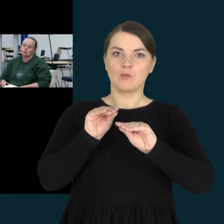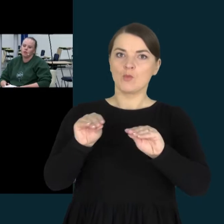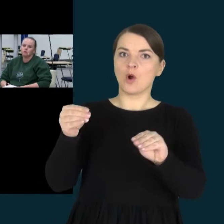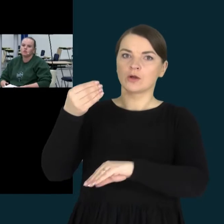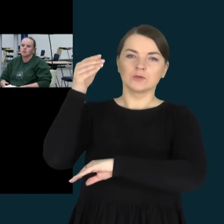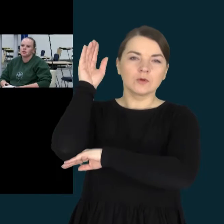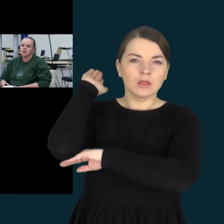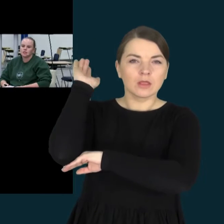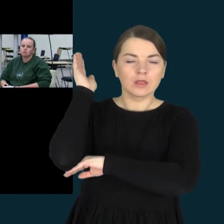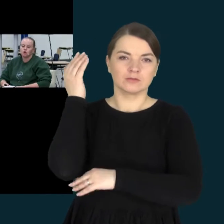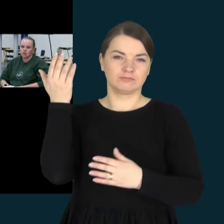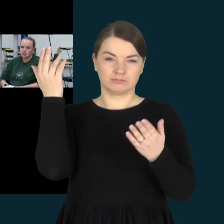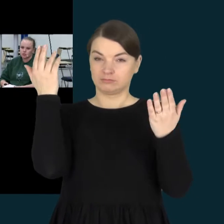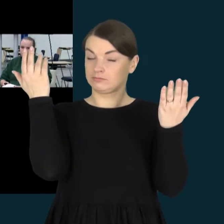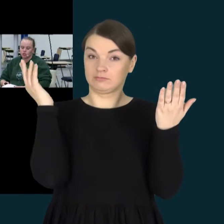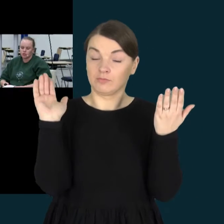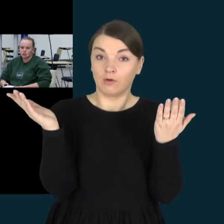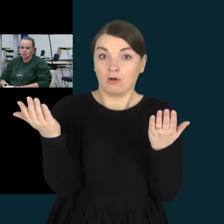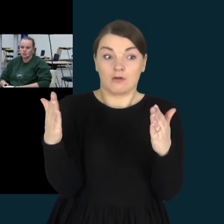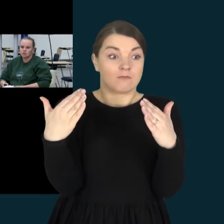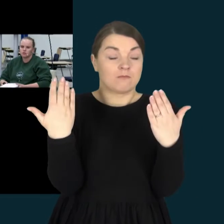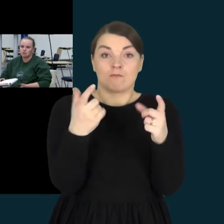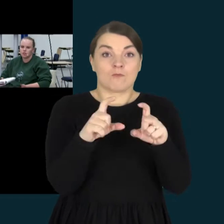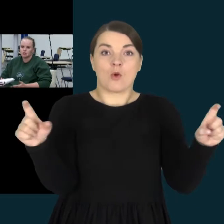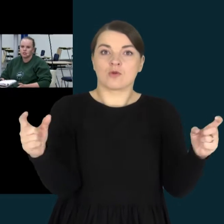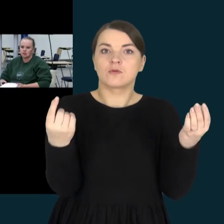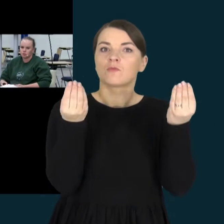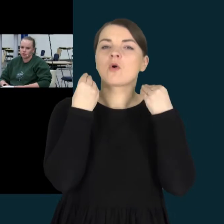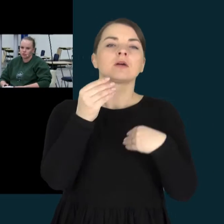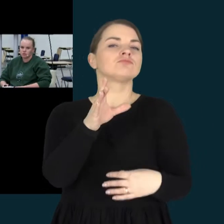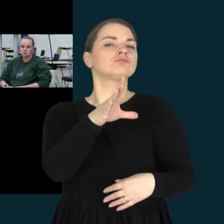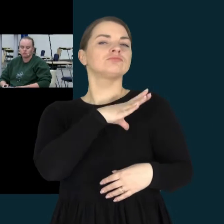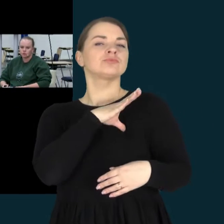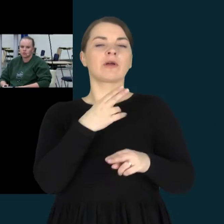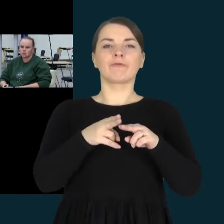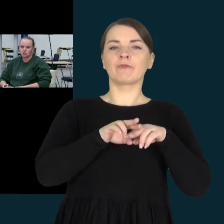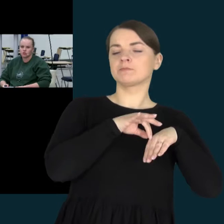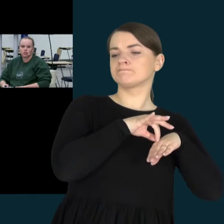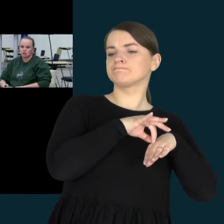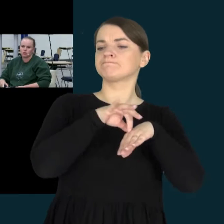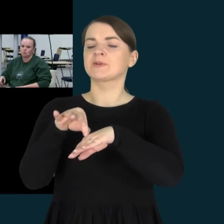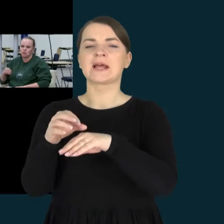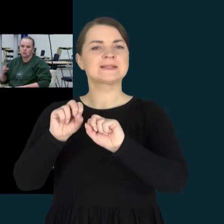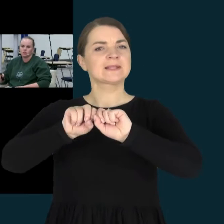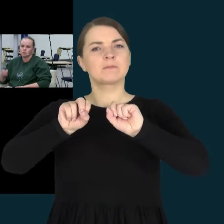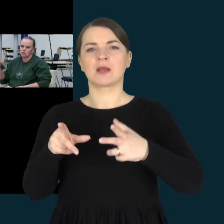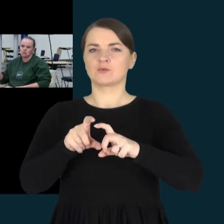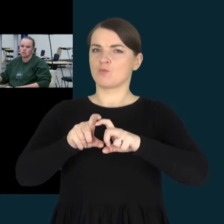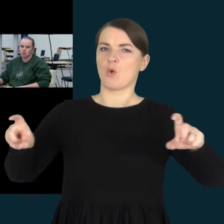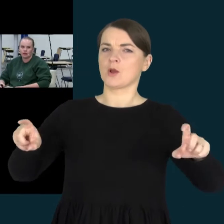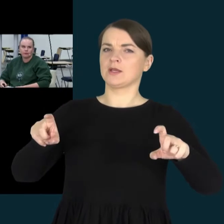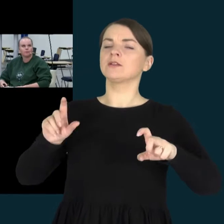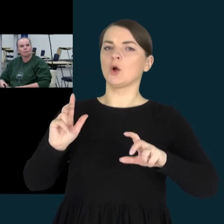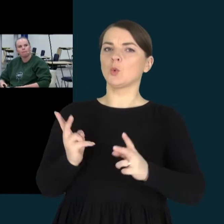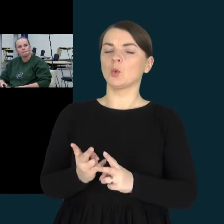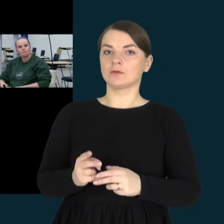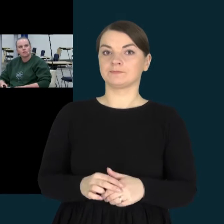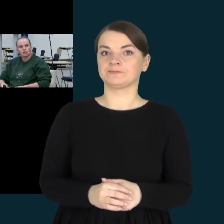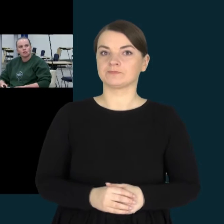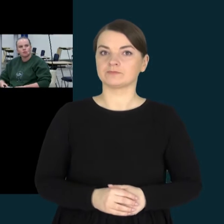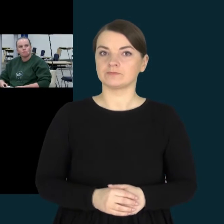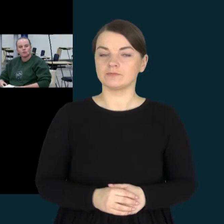didelių problemų ir negalės mokytis mokykloje ir turės eiti spėts kažkokią tai mokyklą, spėts dar želį.